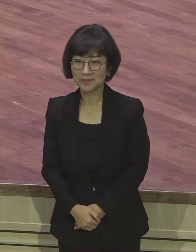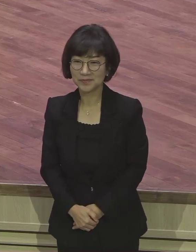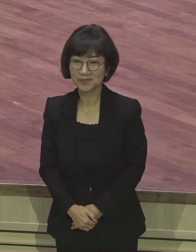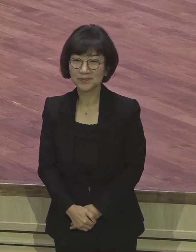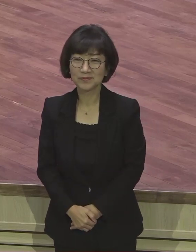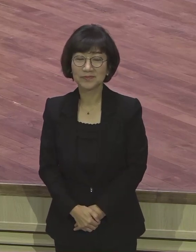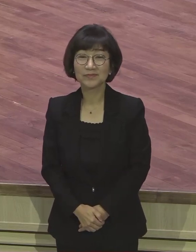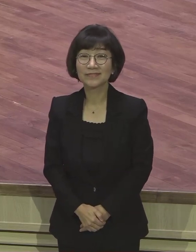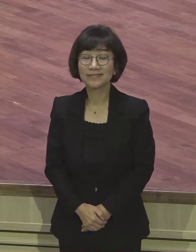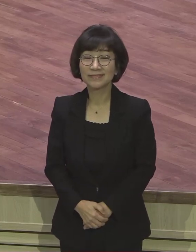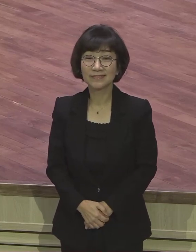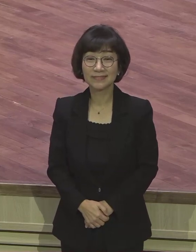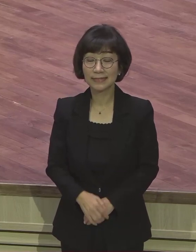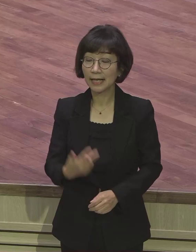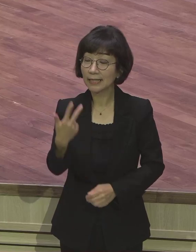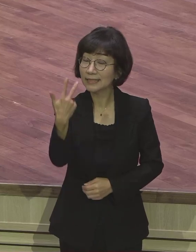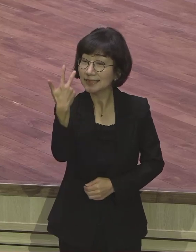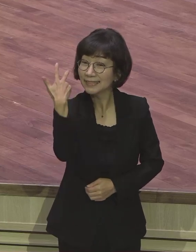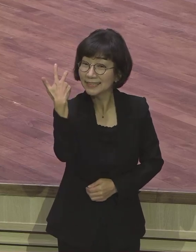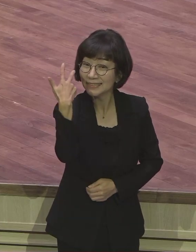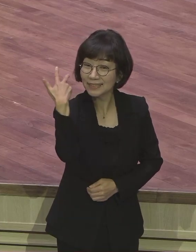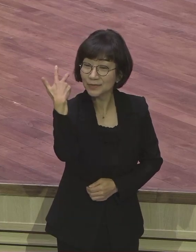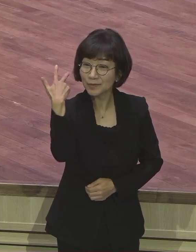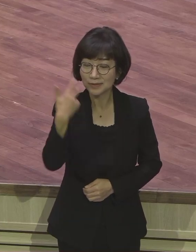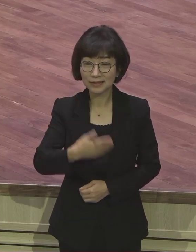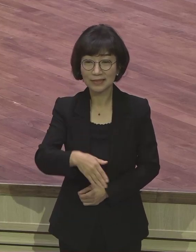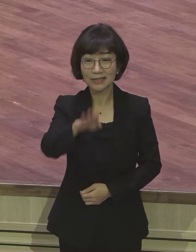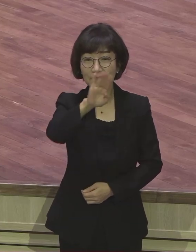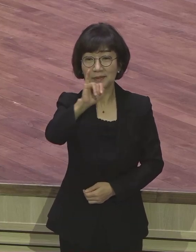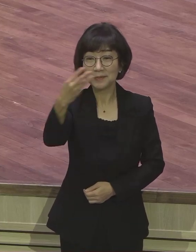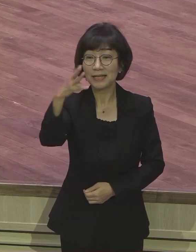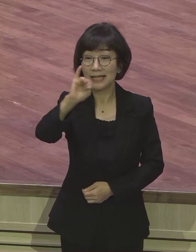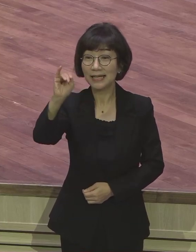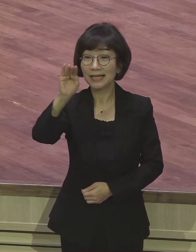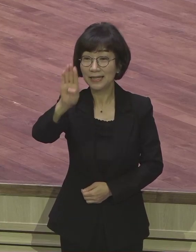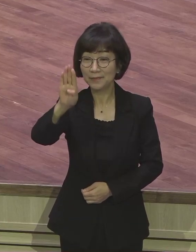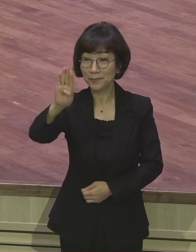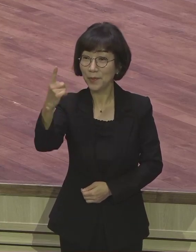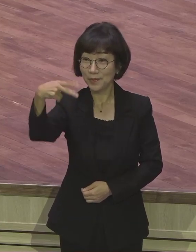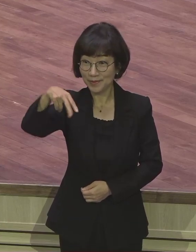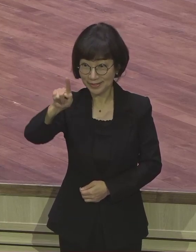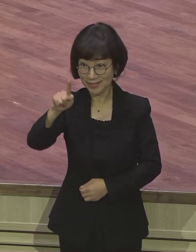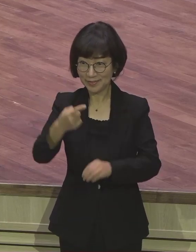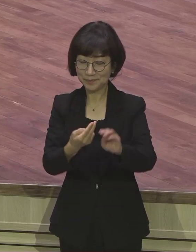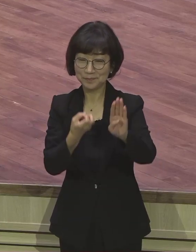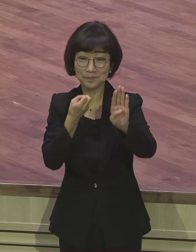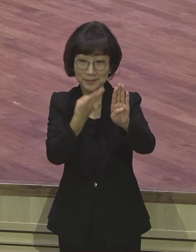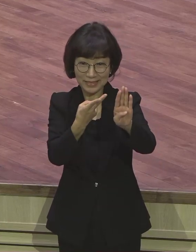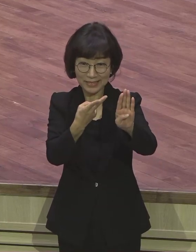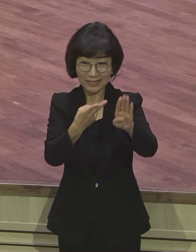우리가 지난주일부터 빌리뽀 말씀을 살펴보고 있는데 빌리뽀에서는 기뻄의